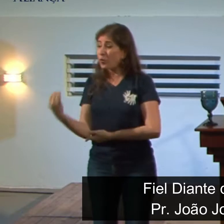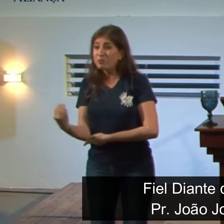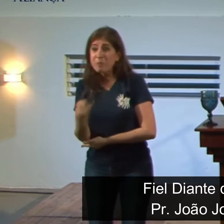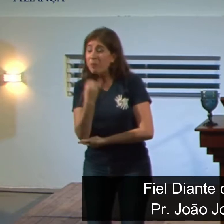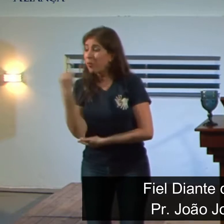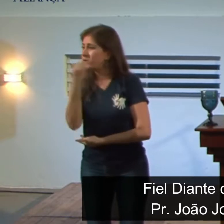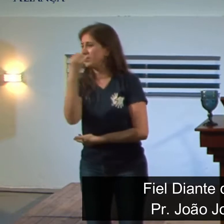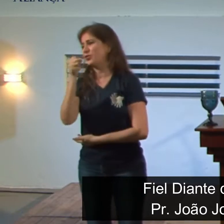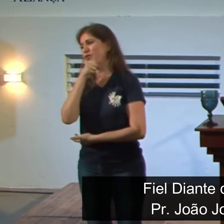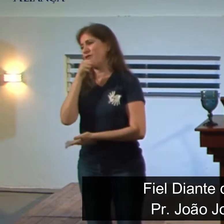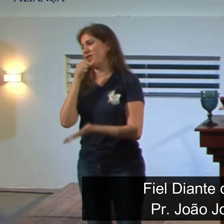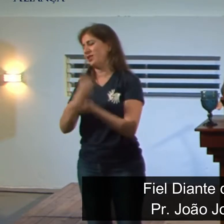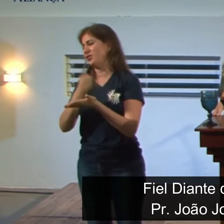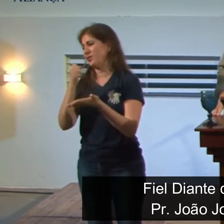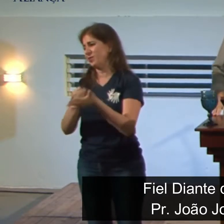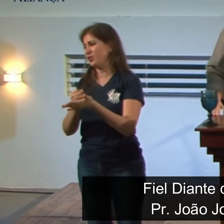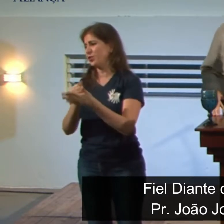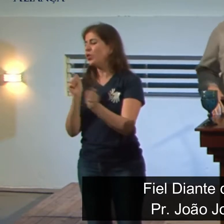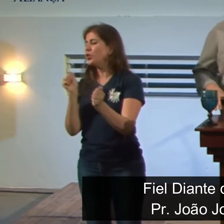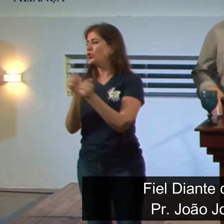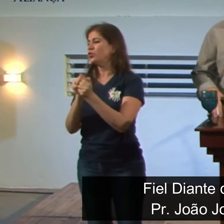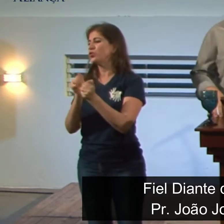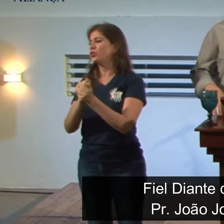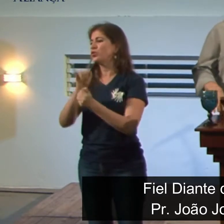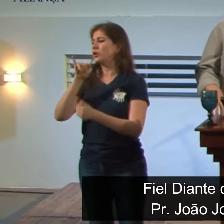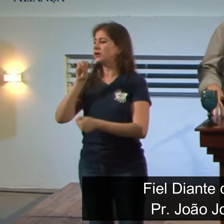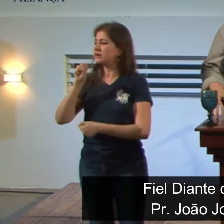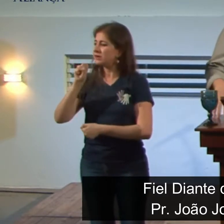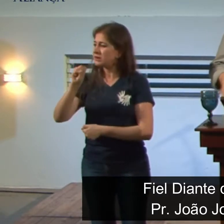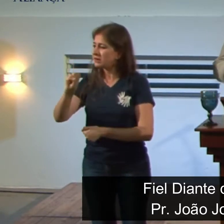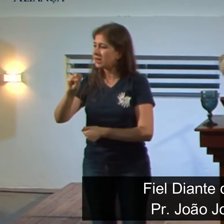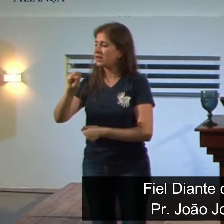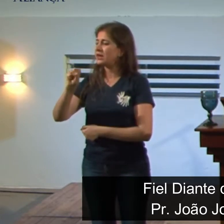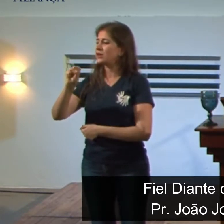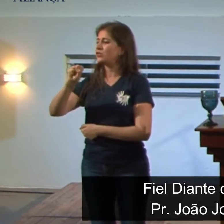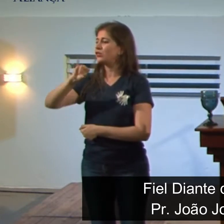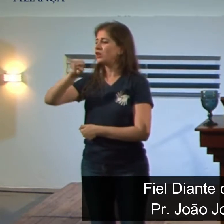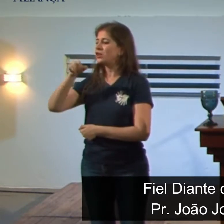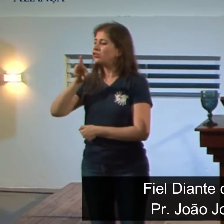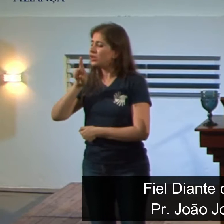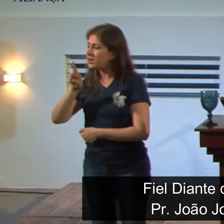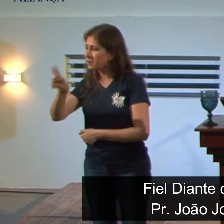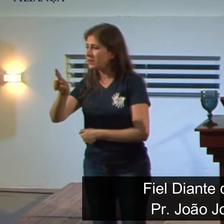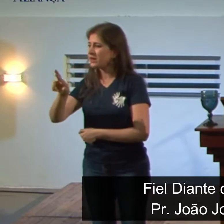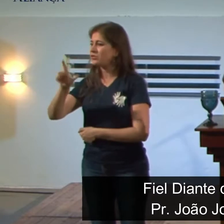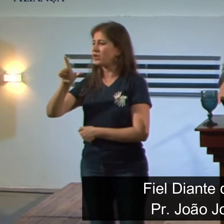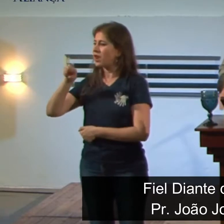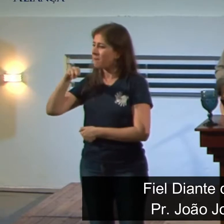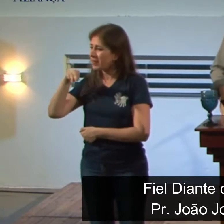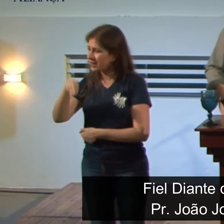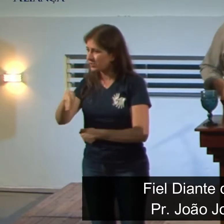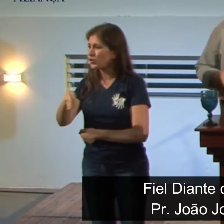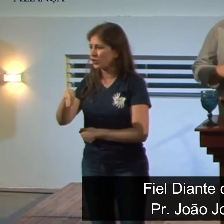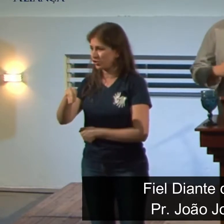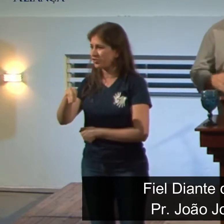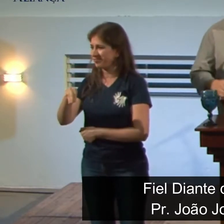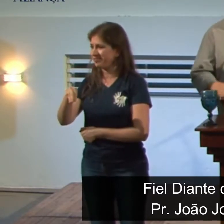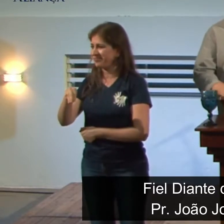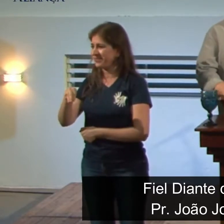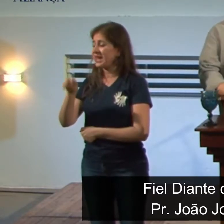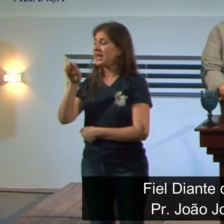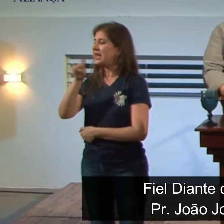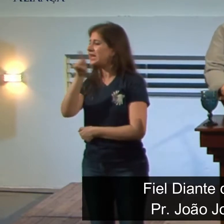Antigo Testamento, estando juntamente com os livros de Isaías, Jeremias, aí entra Lamentações também, e Ezequiel,